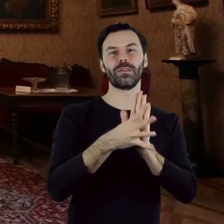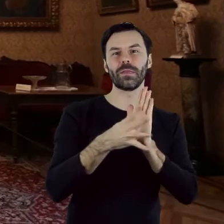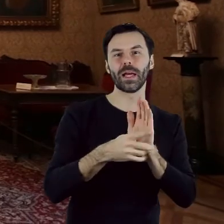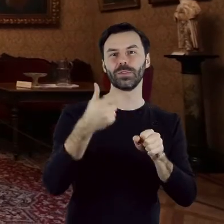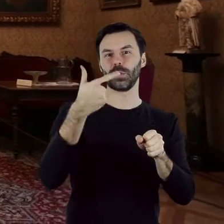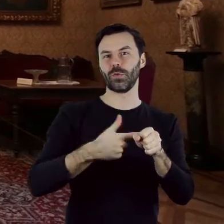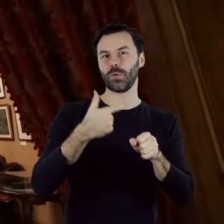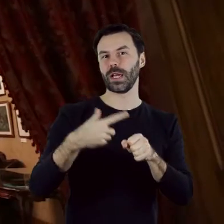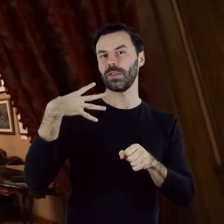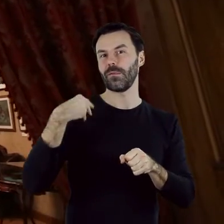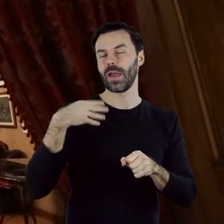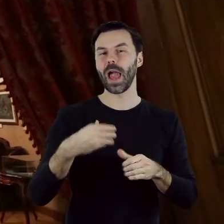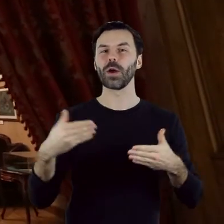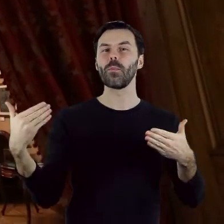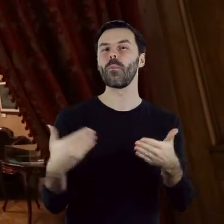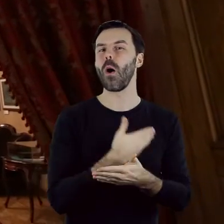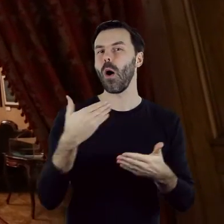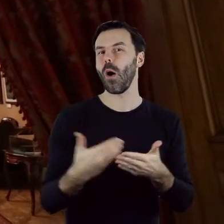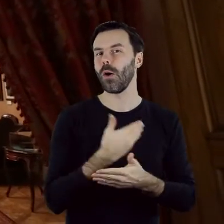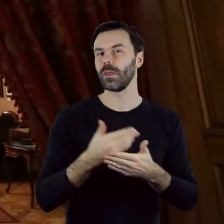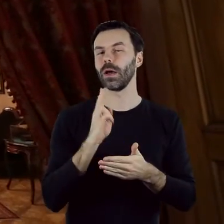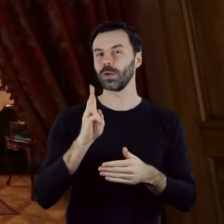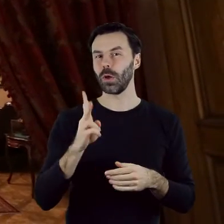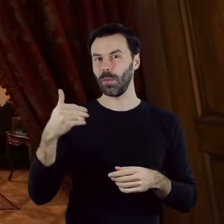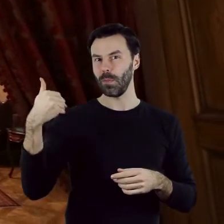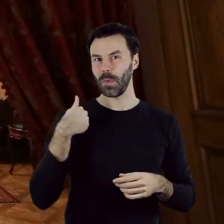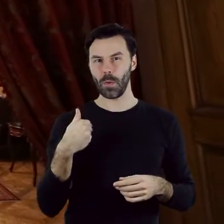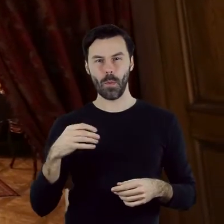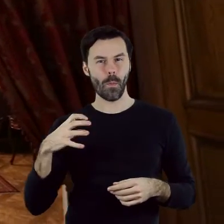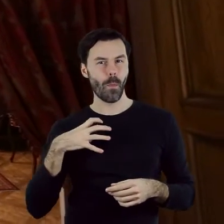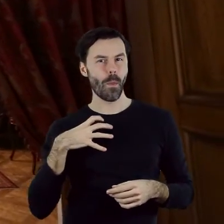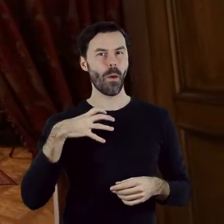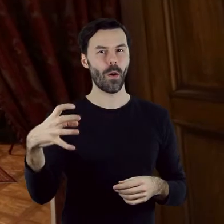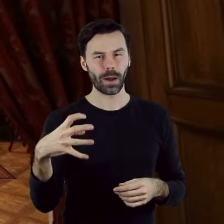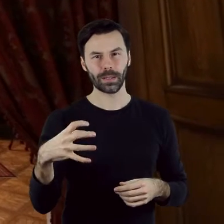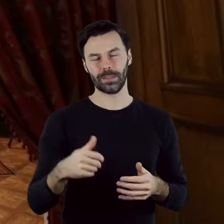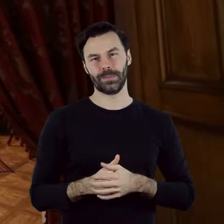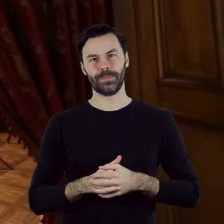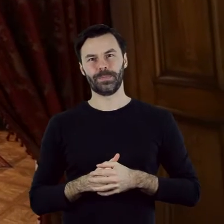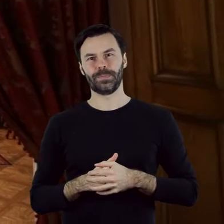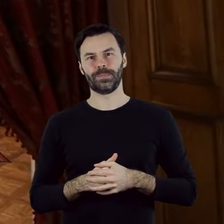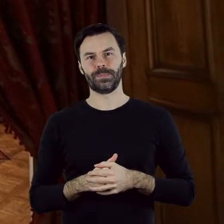panującą wśród zamożnego mieszczaństwa przełomu XIX i XX wieku modą oraz obyczajem.